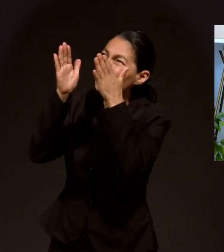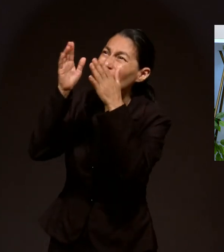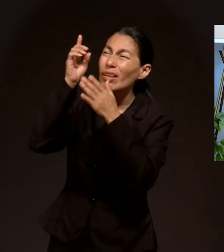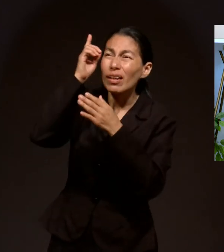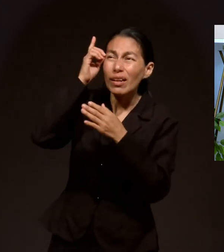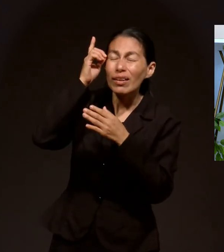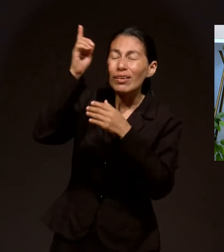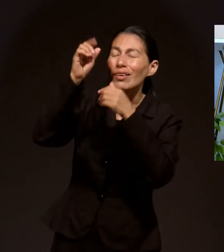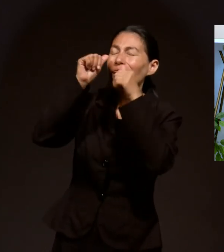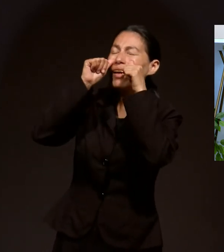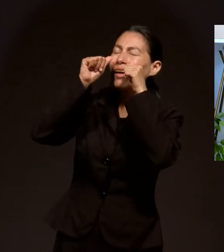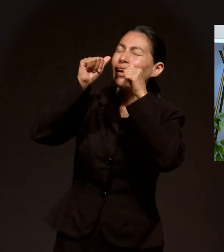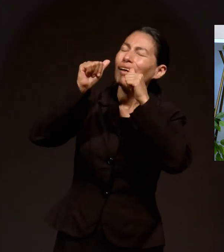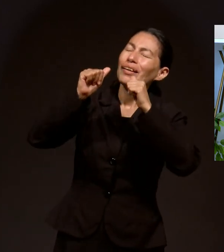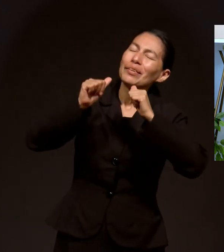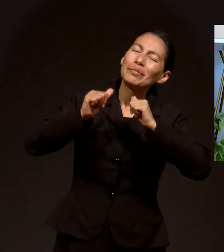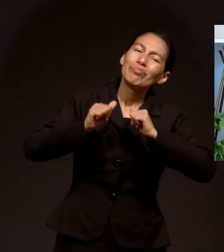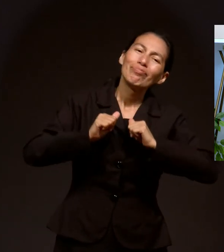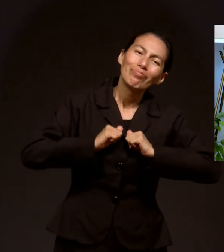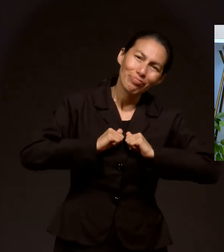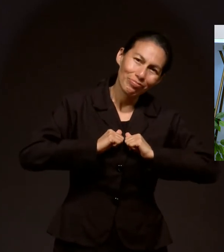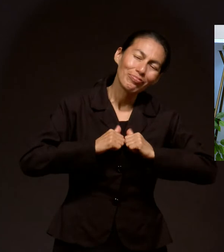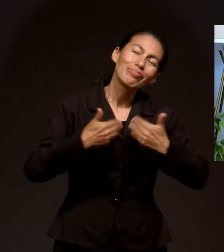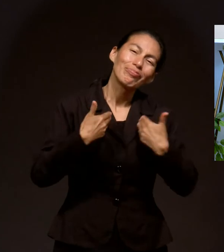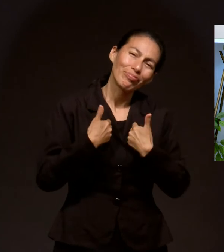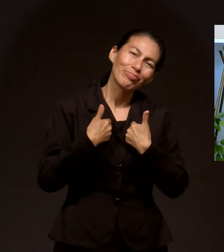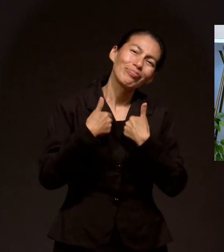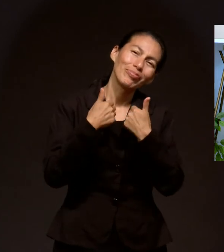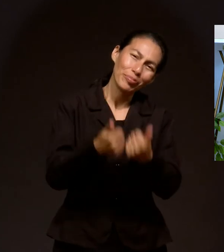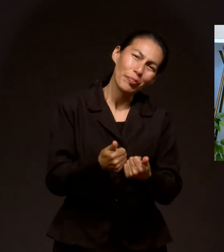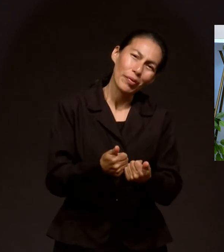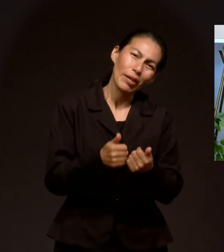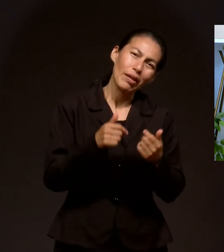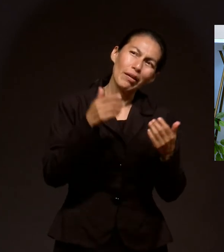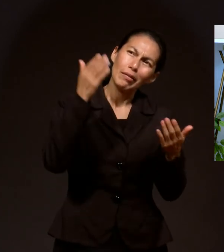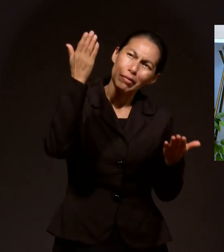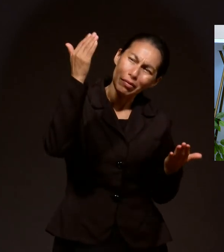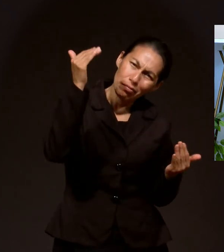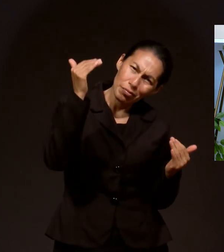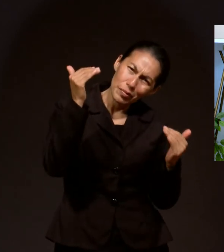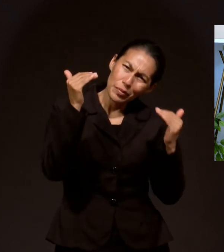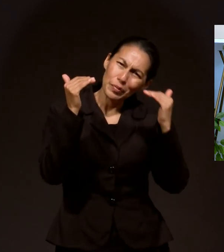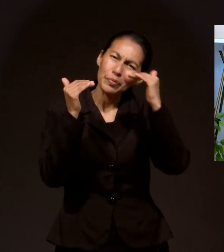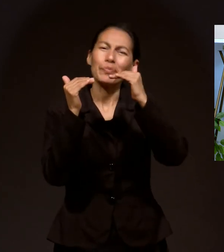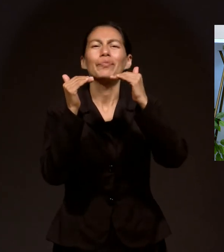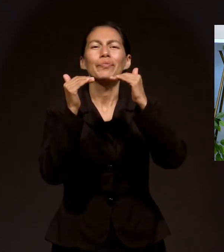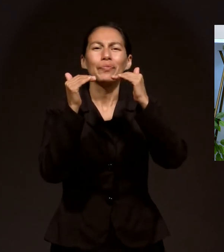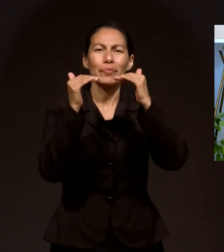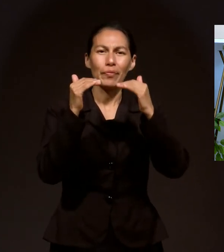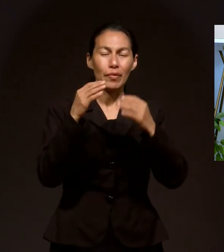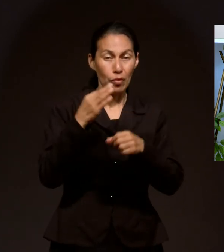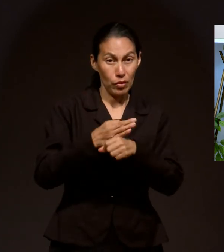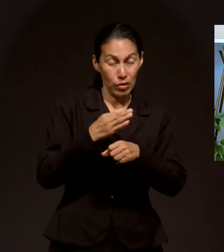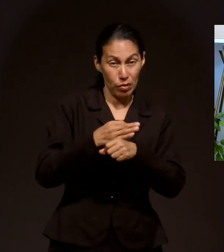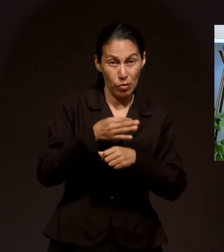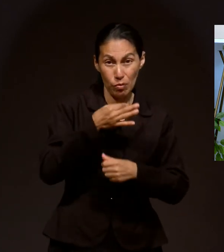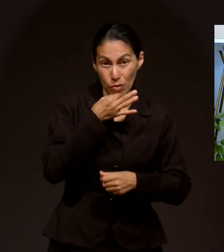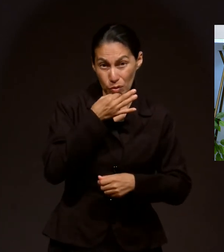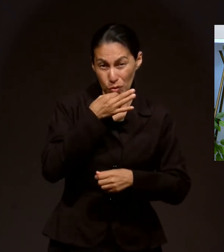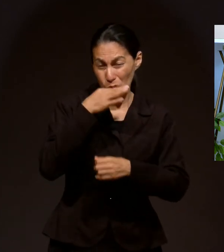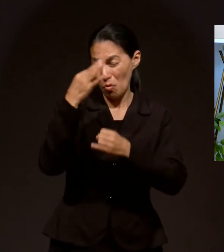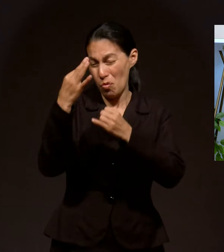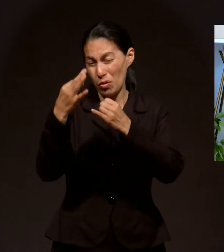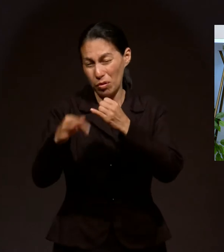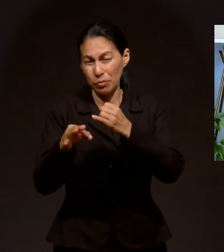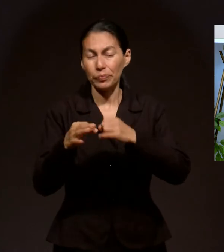para poder ponernos a tono con sus planes para este tiempo final.